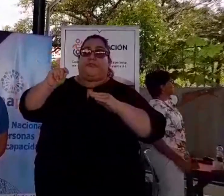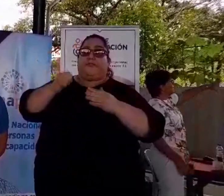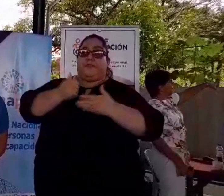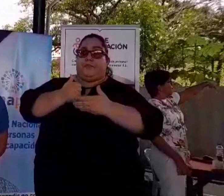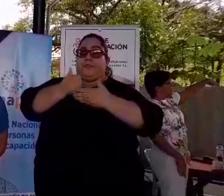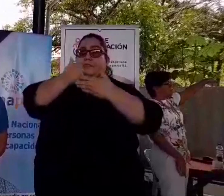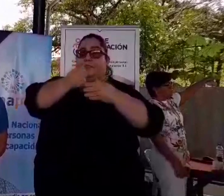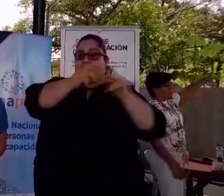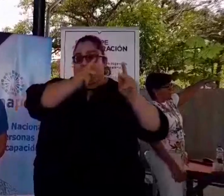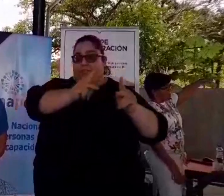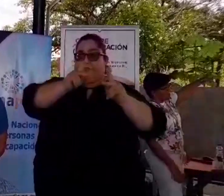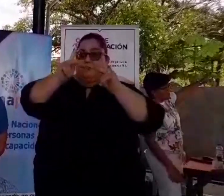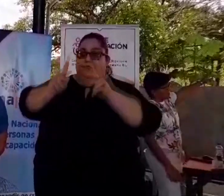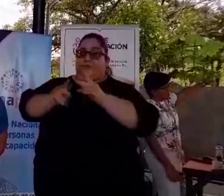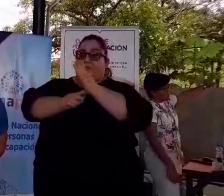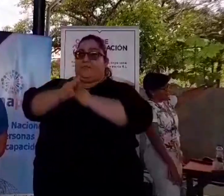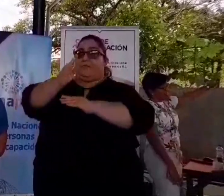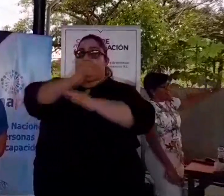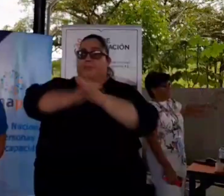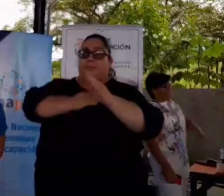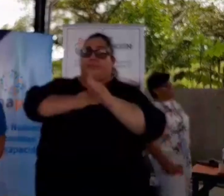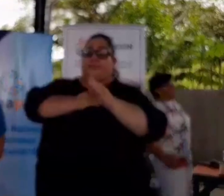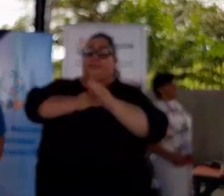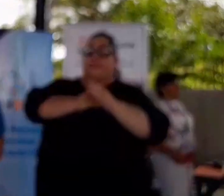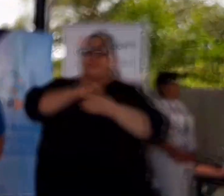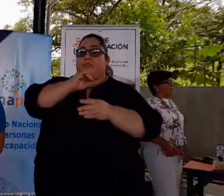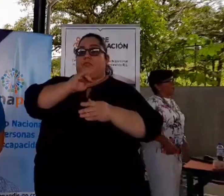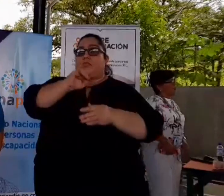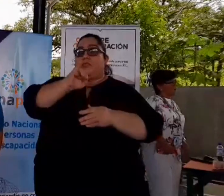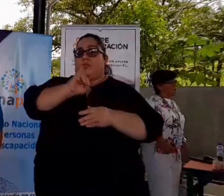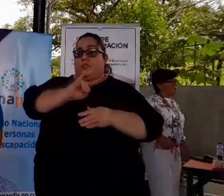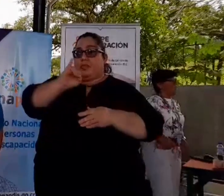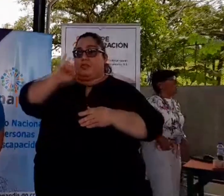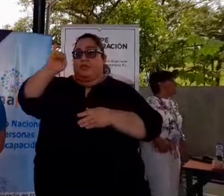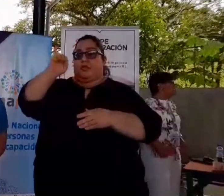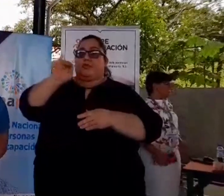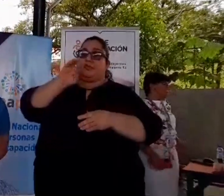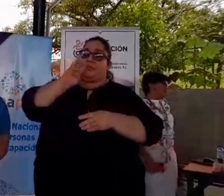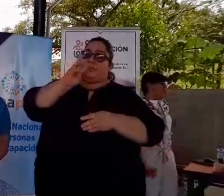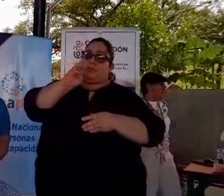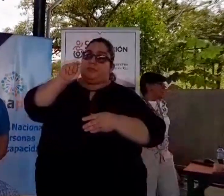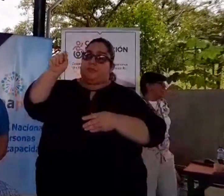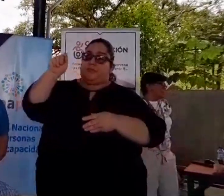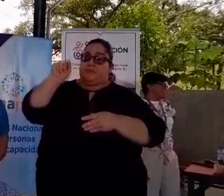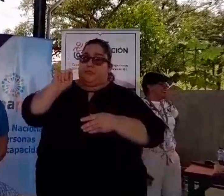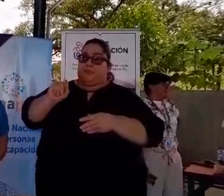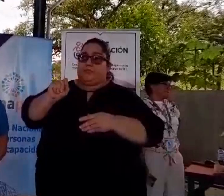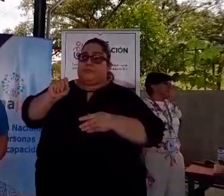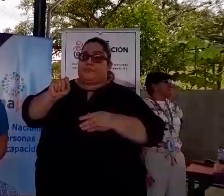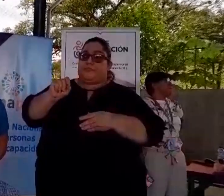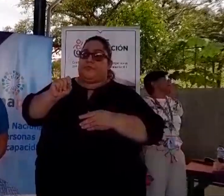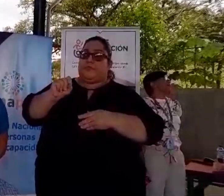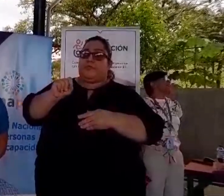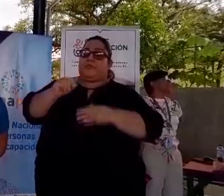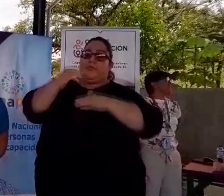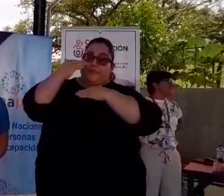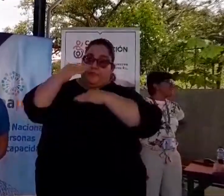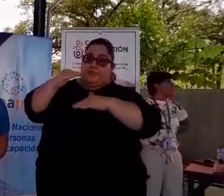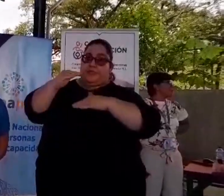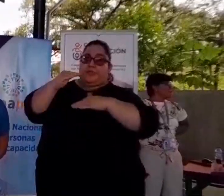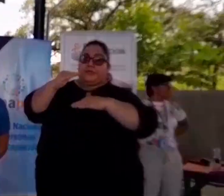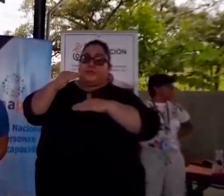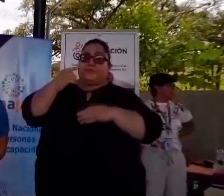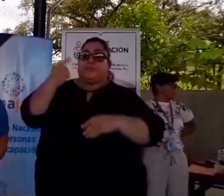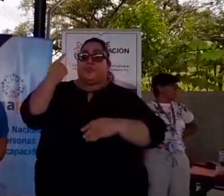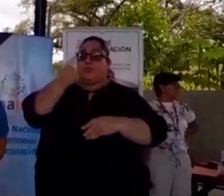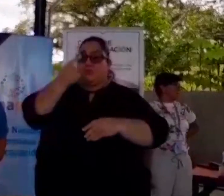diferenciado De un 6% tasa fija Y solo por ser persona con discapacidad O ser indígena